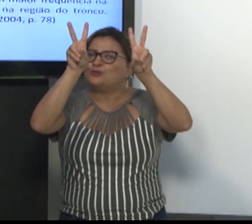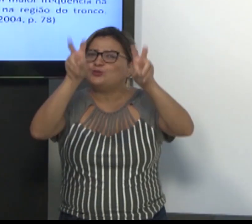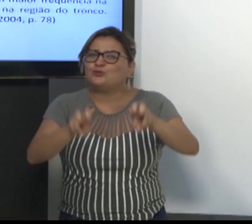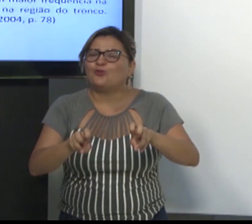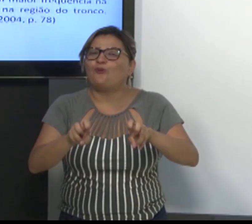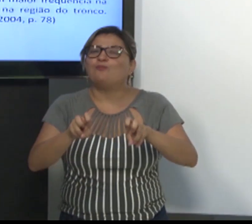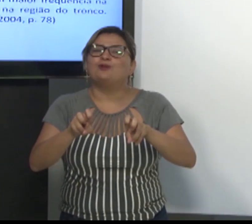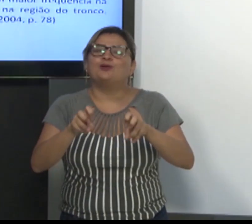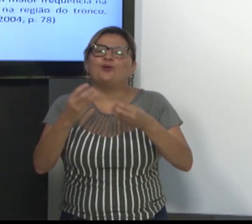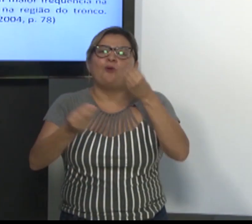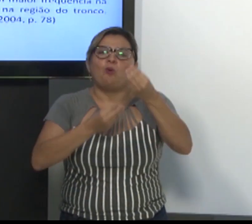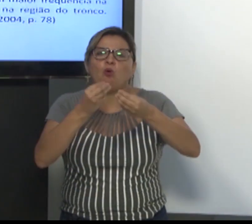linguística,